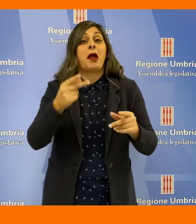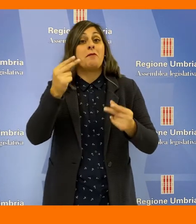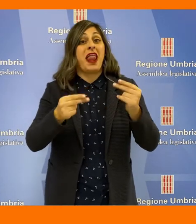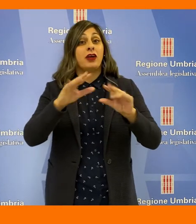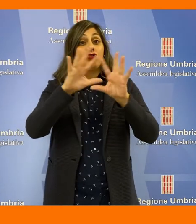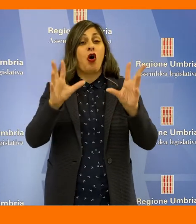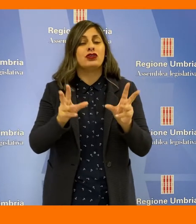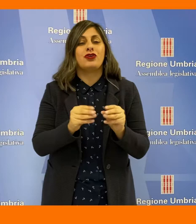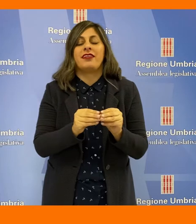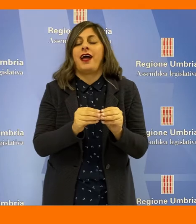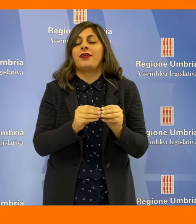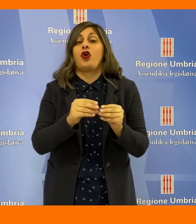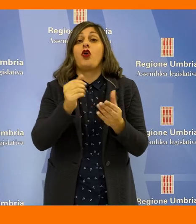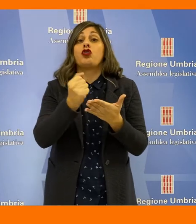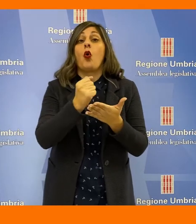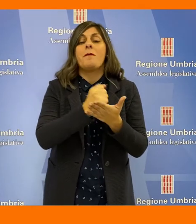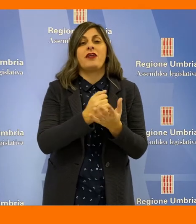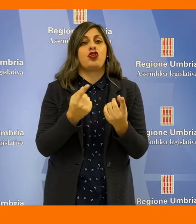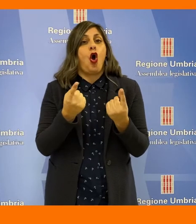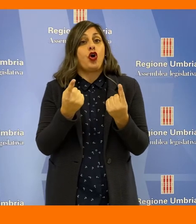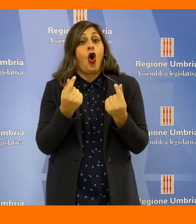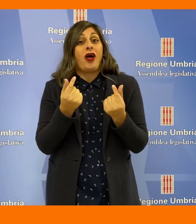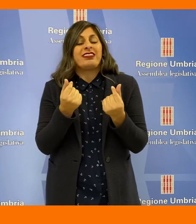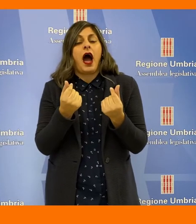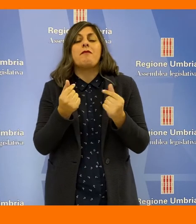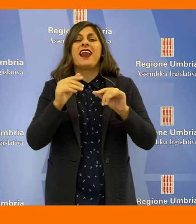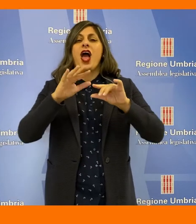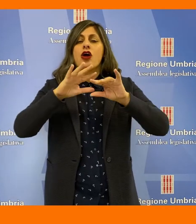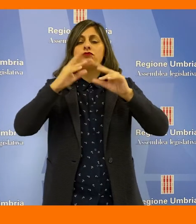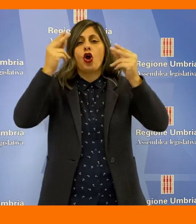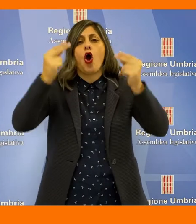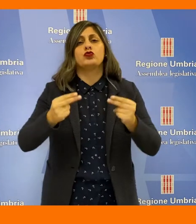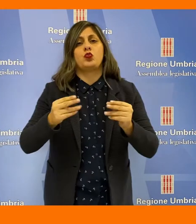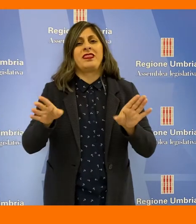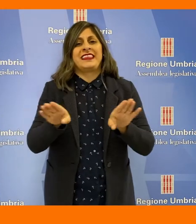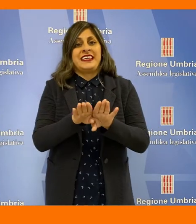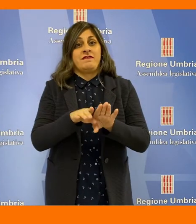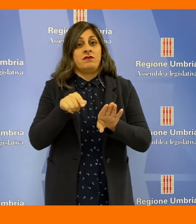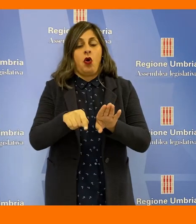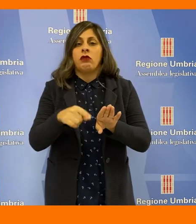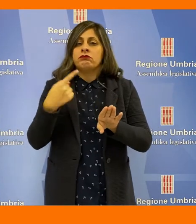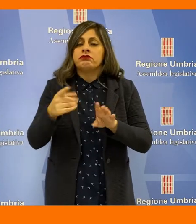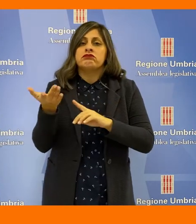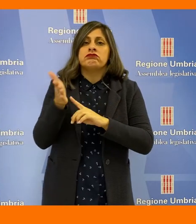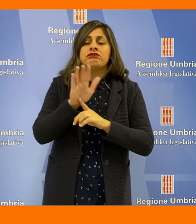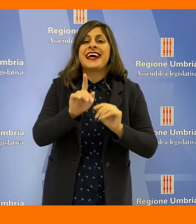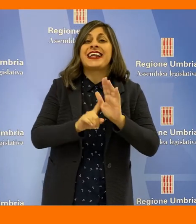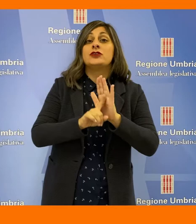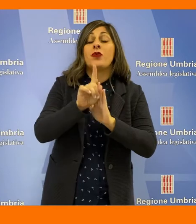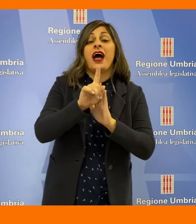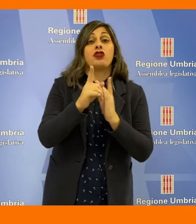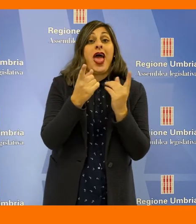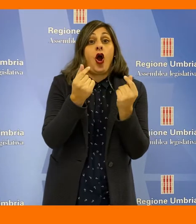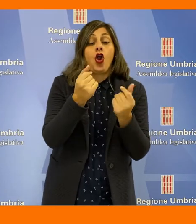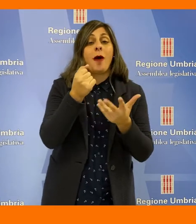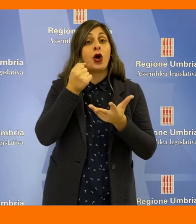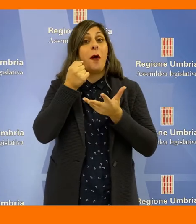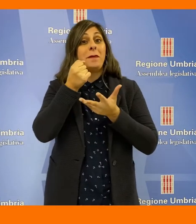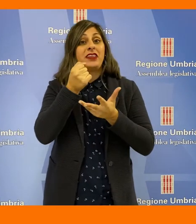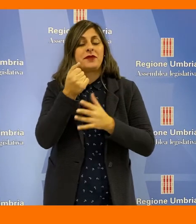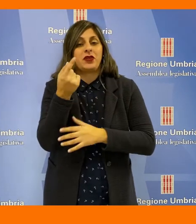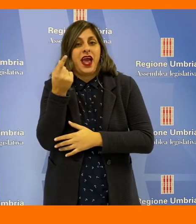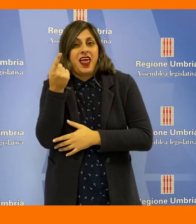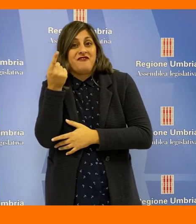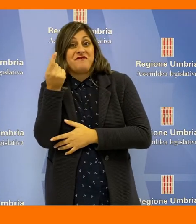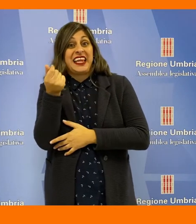consolidato è un documento contabile a carattere consuntivo che rappresenta il risultato economico, patrimoniale e